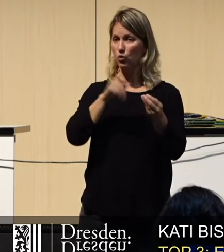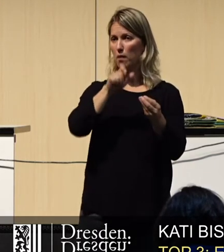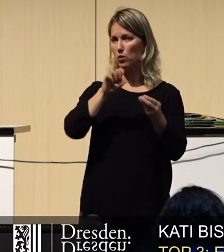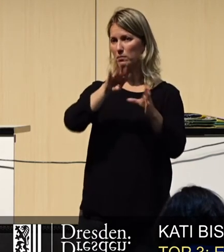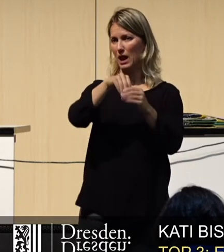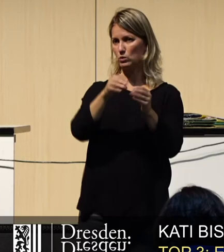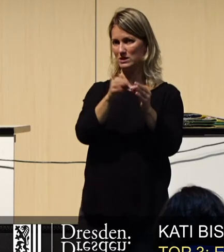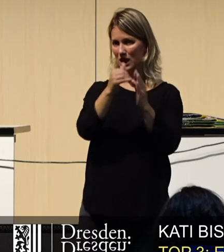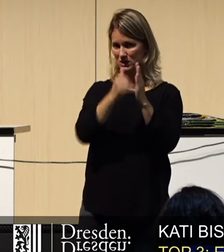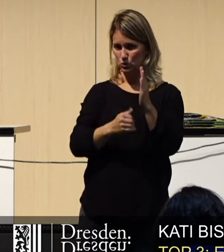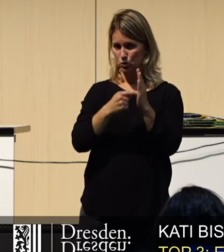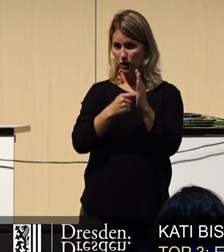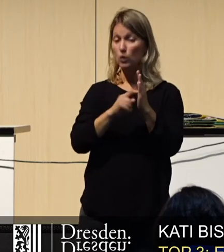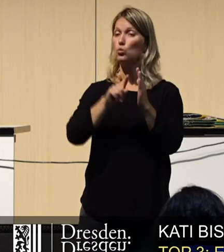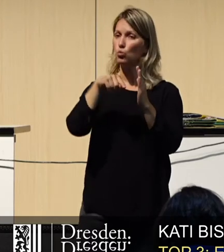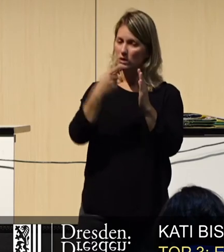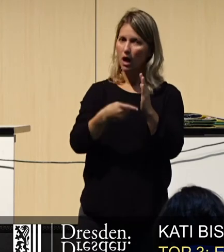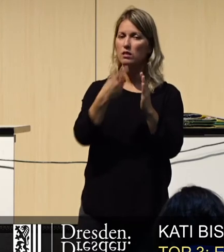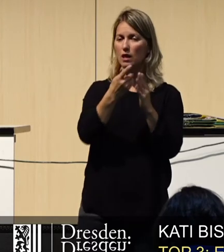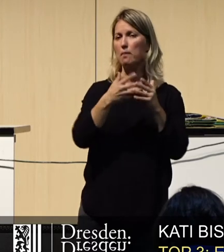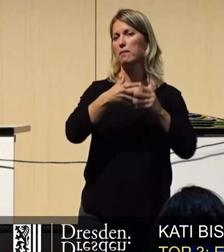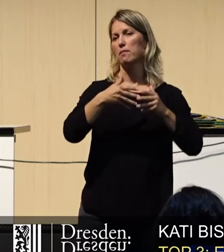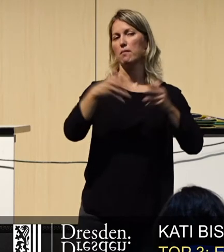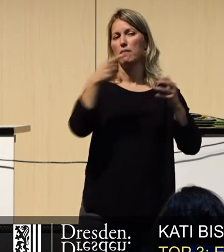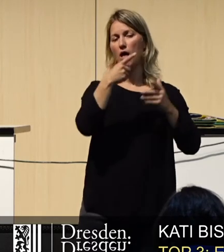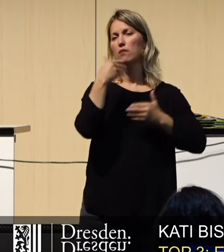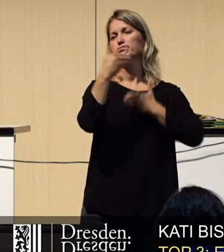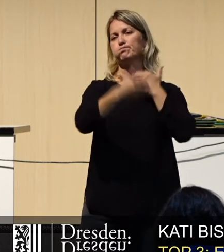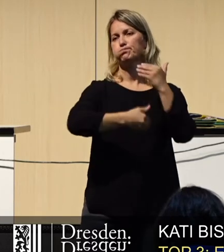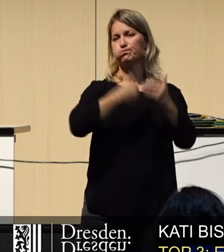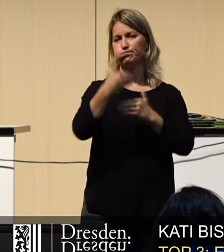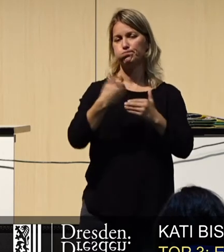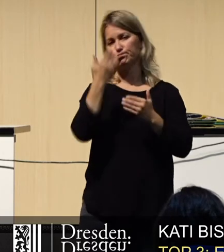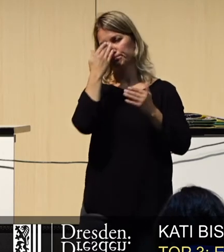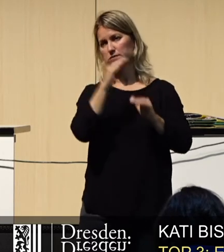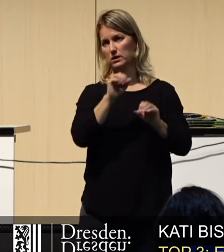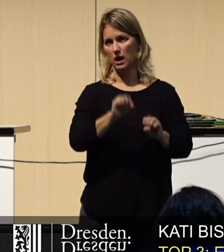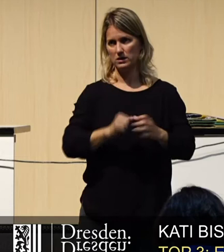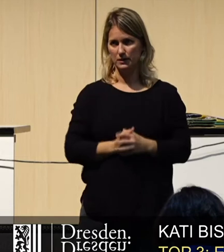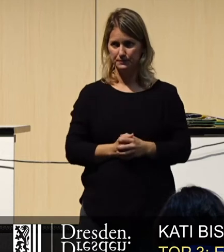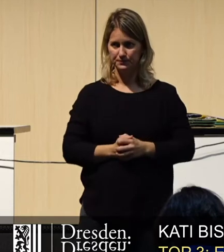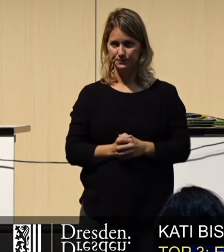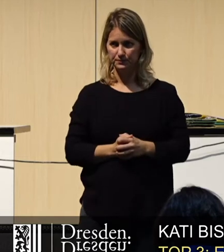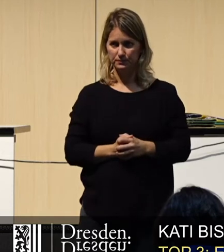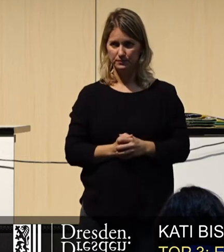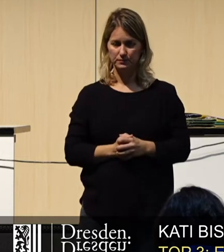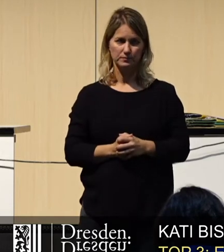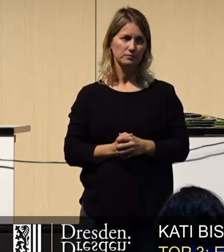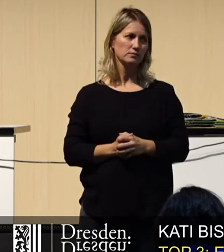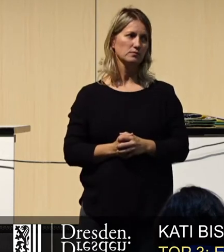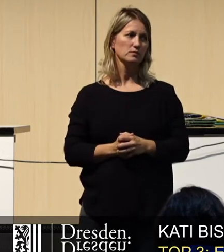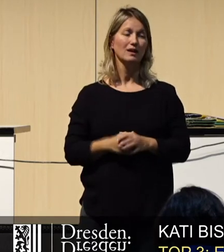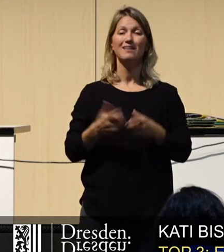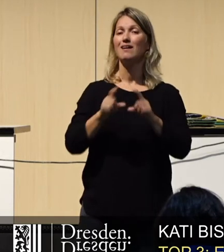Und dann kann die immer mehr zum Leben erweckt werden. So, ich spreche jetzt auch nicht zu